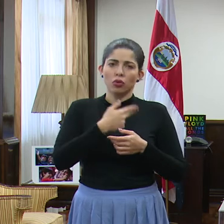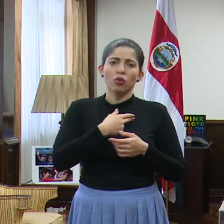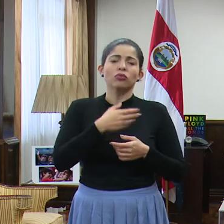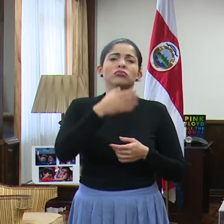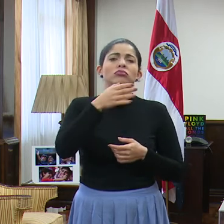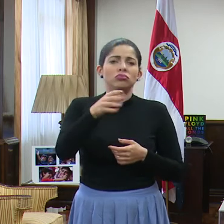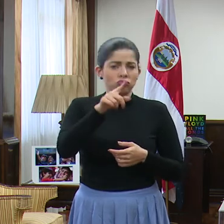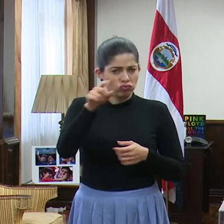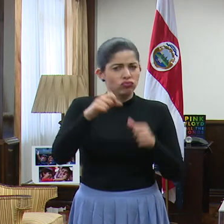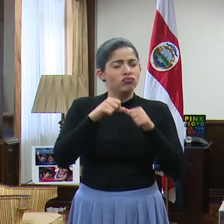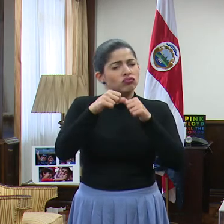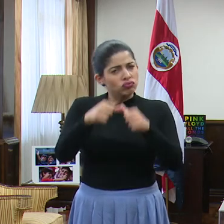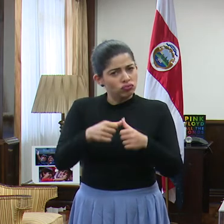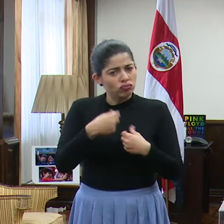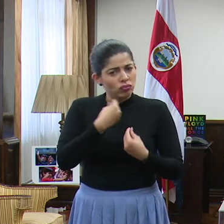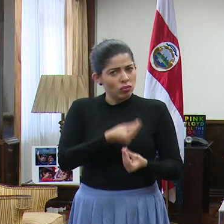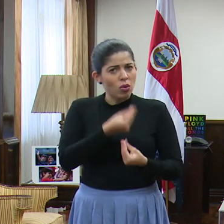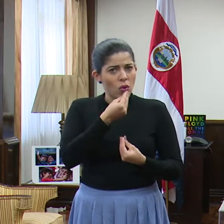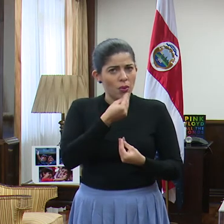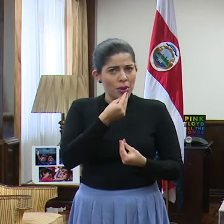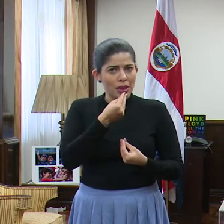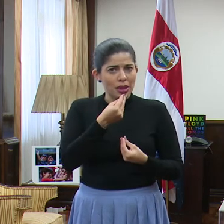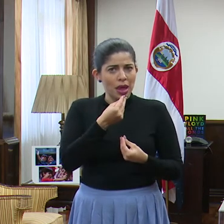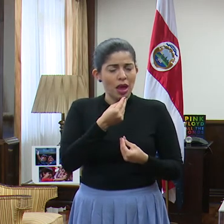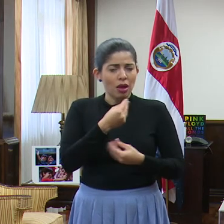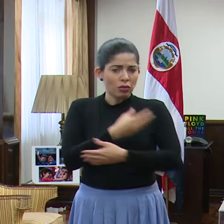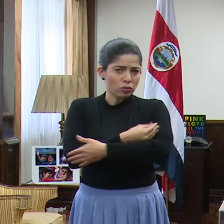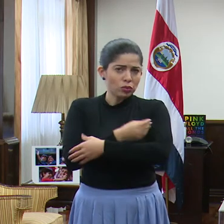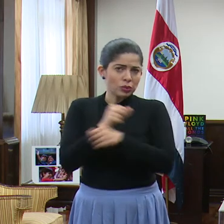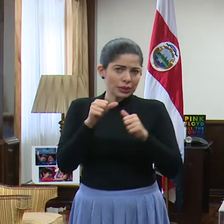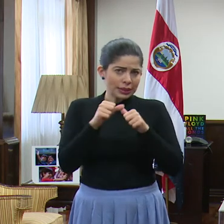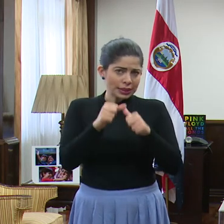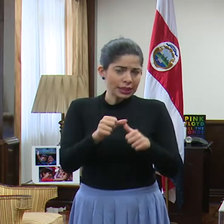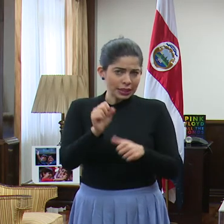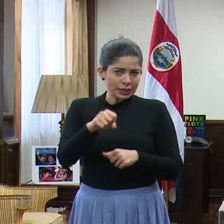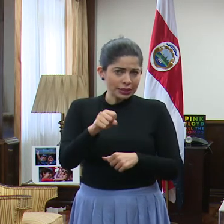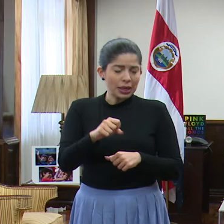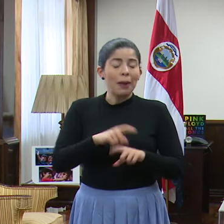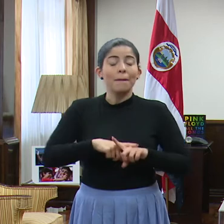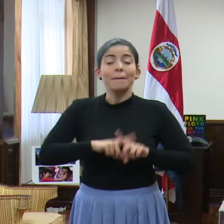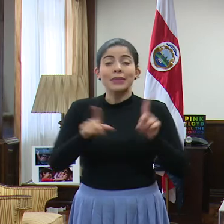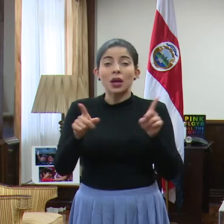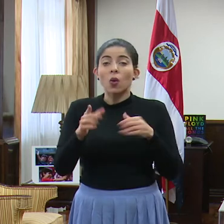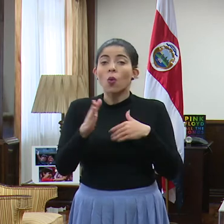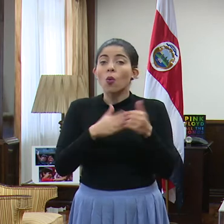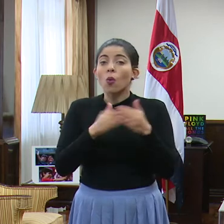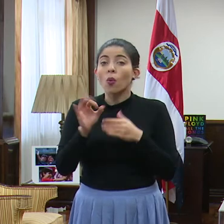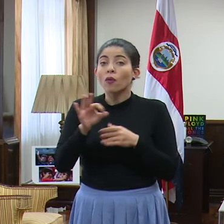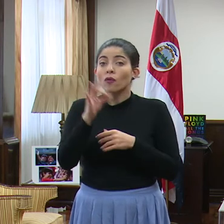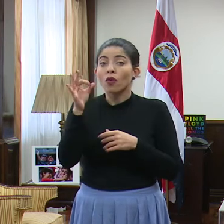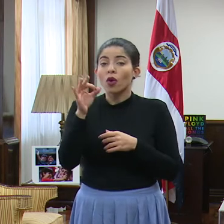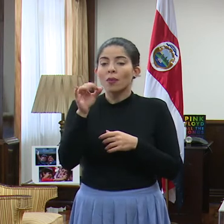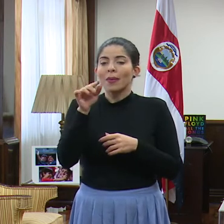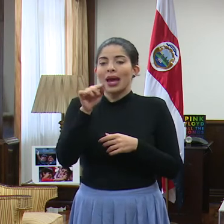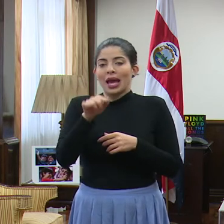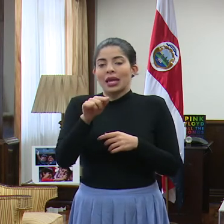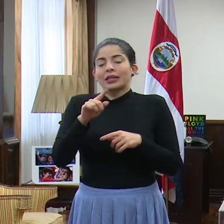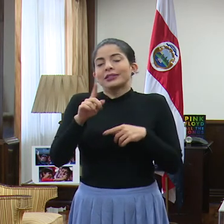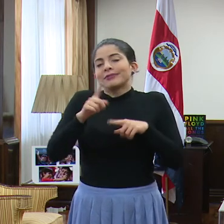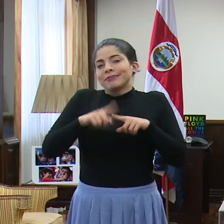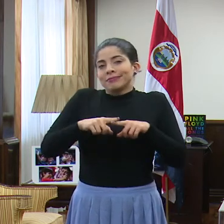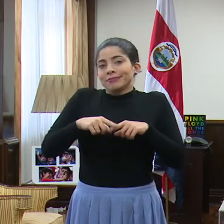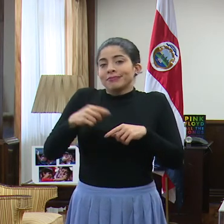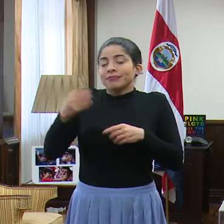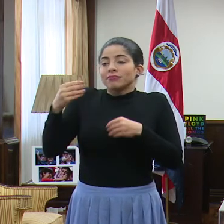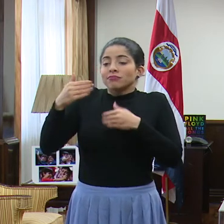que sí se continúe, pero de todas formas, dando la lactancia, quiero decir. Pero de todas formas, es algo que va cambiando